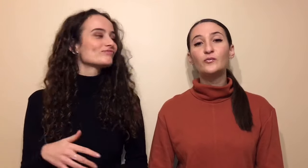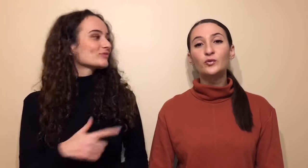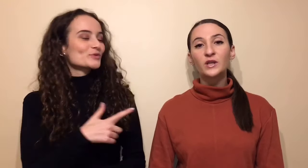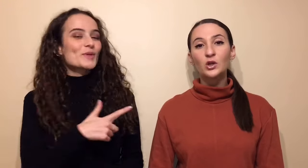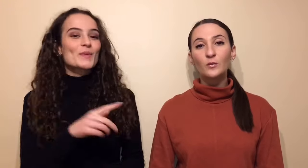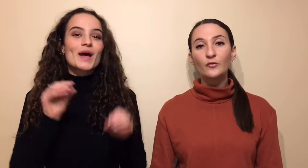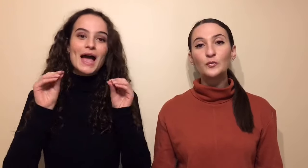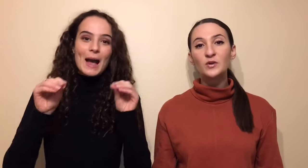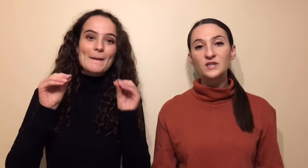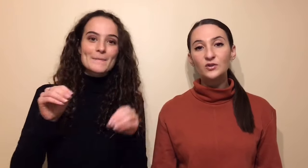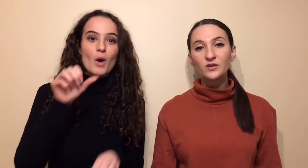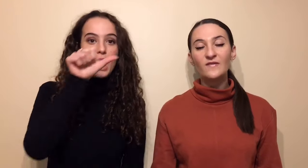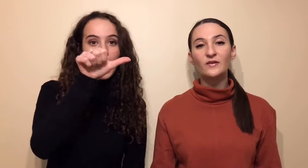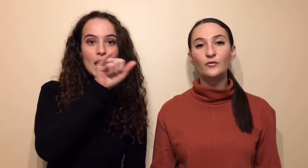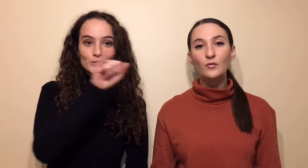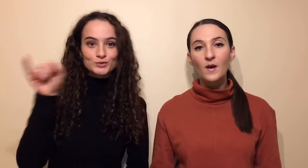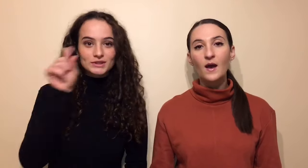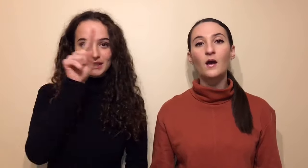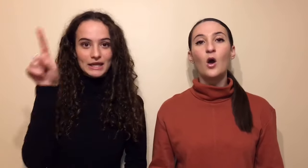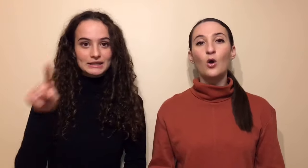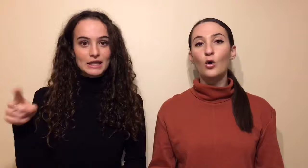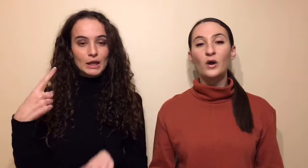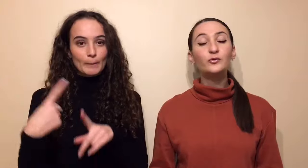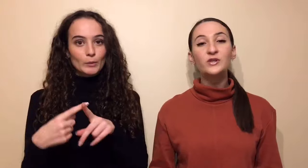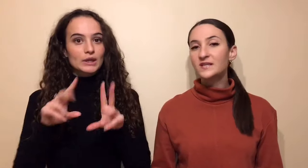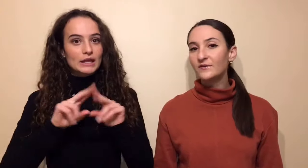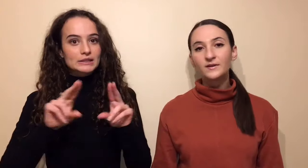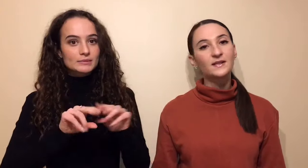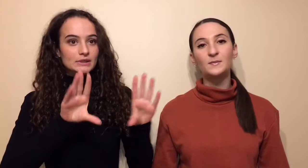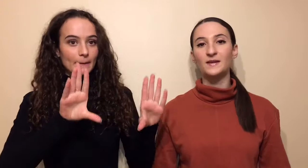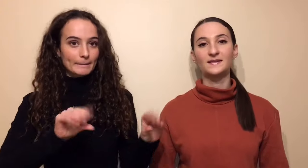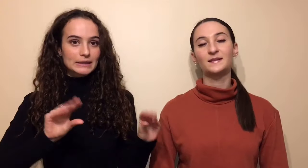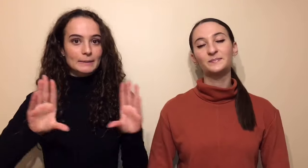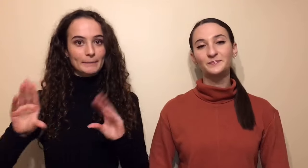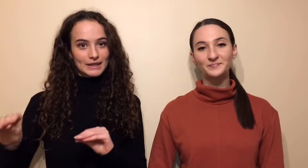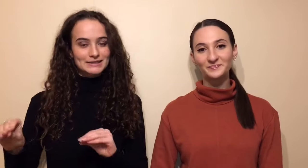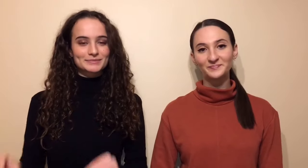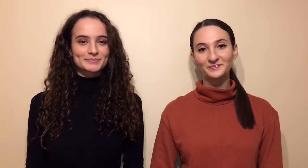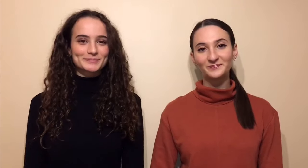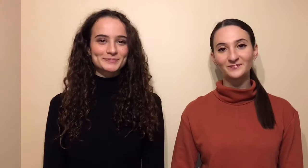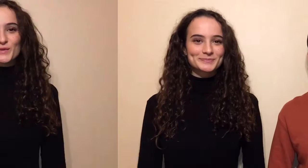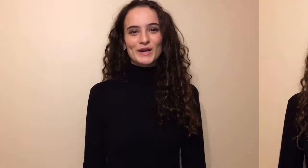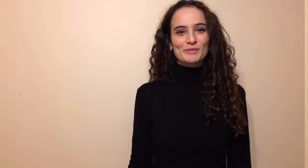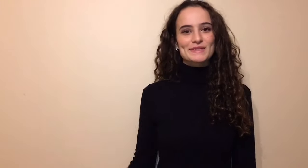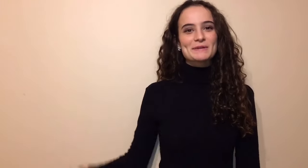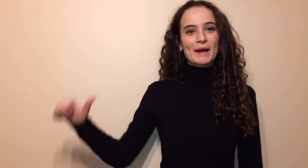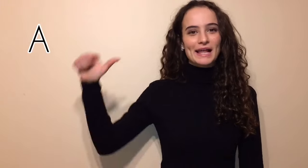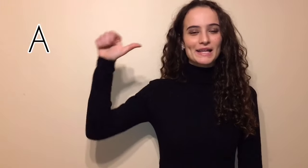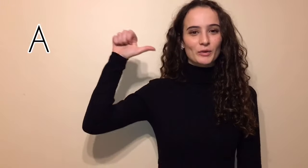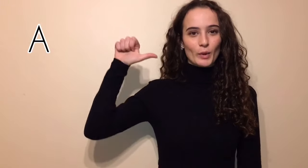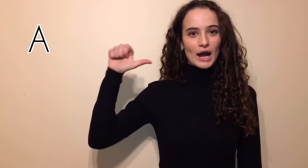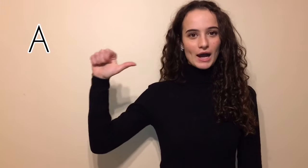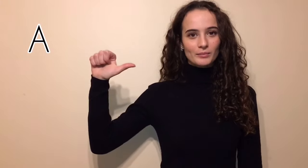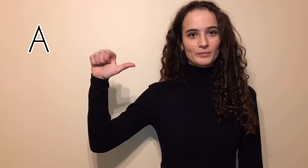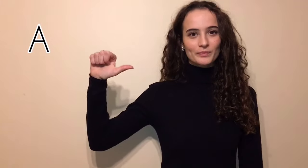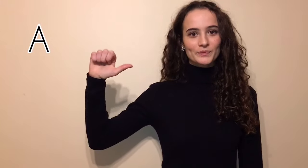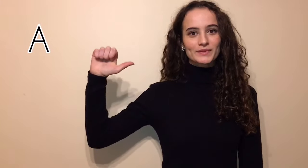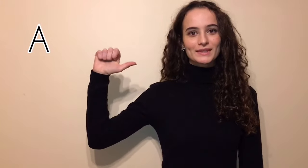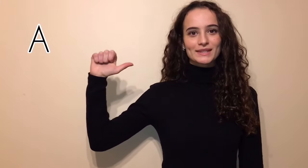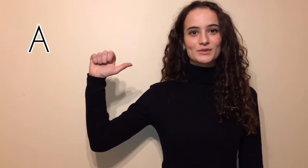vous montrer comment vous positionner avec vos mains, utiliser votre espace. On va commencer par la lettre A qui